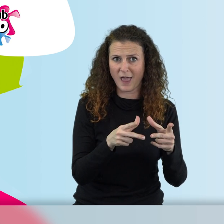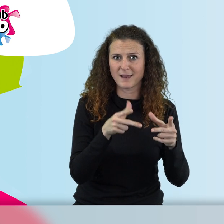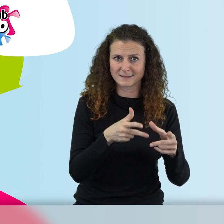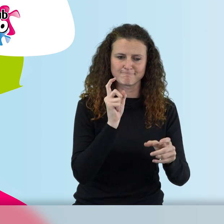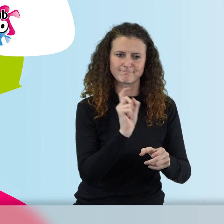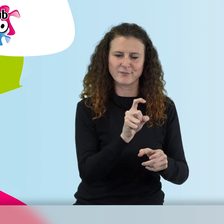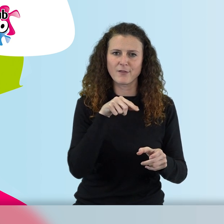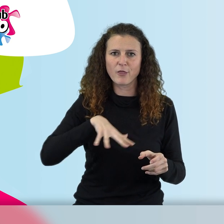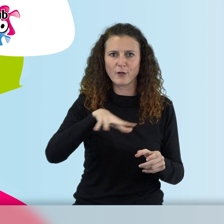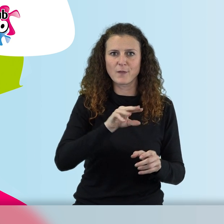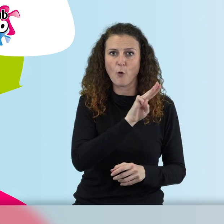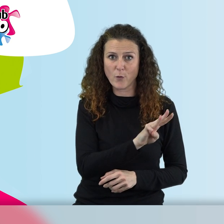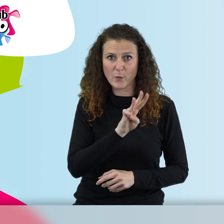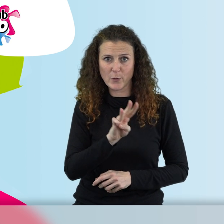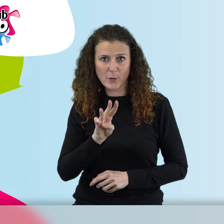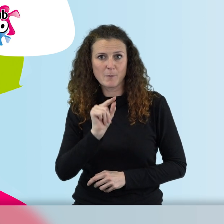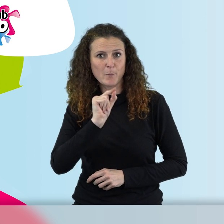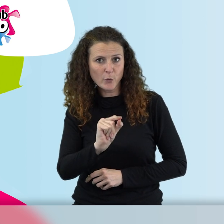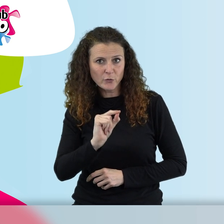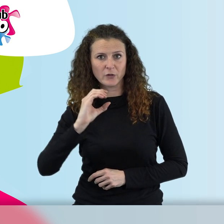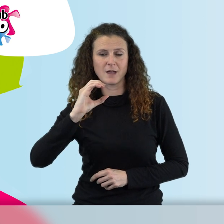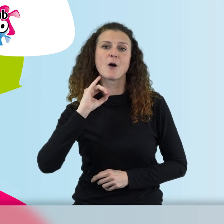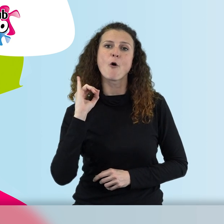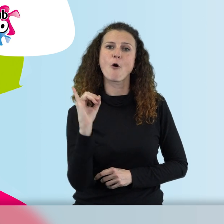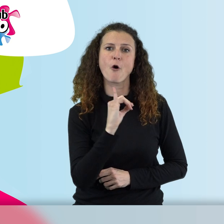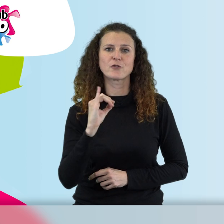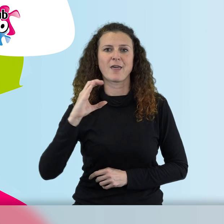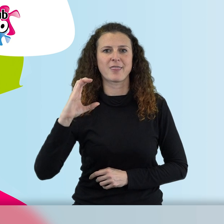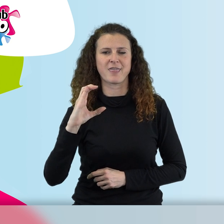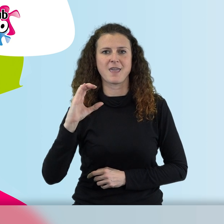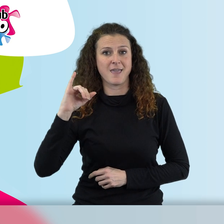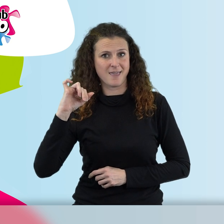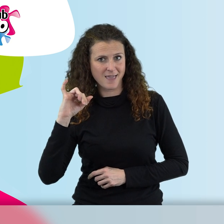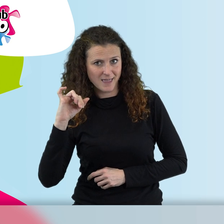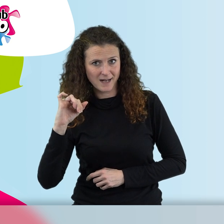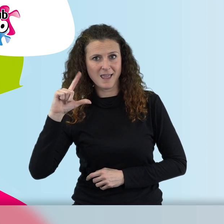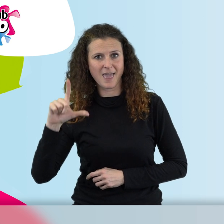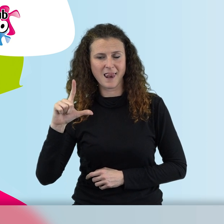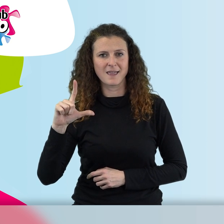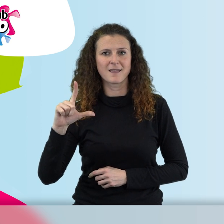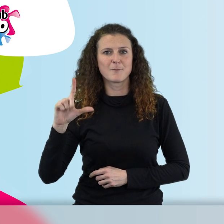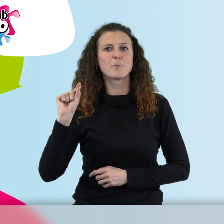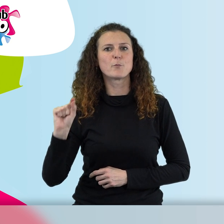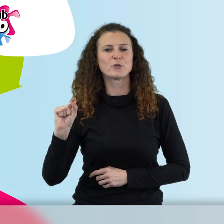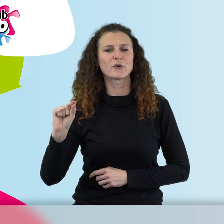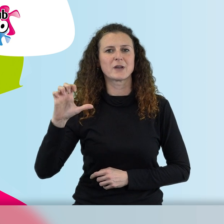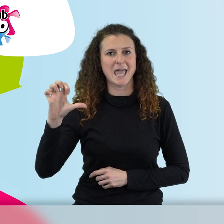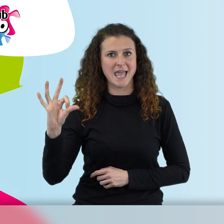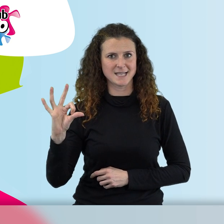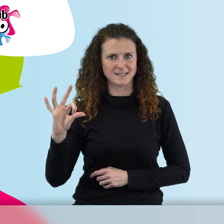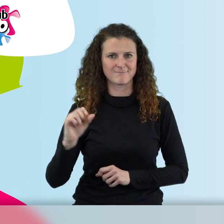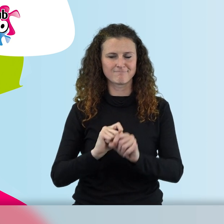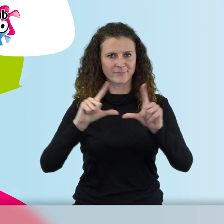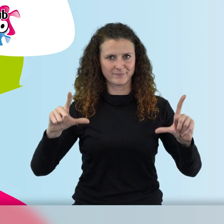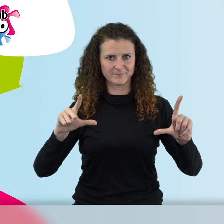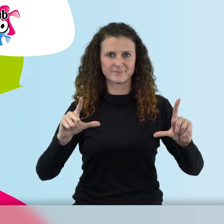.jcl.es